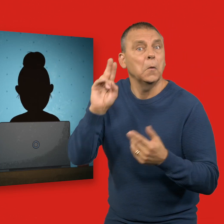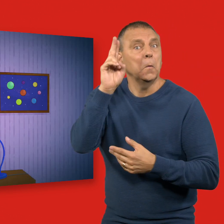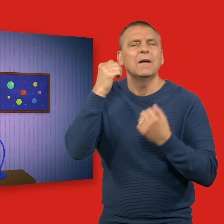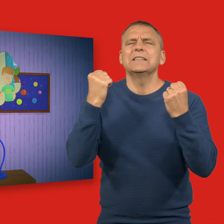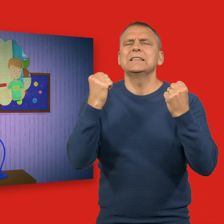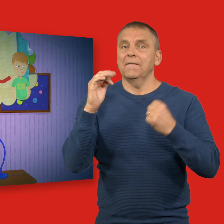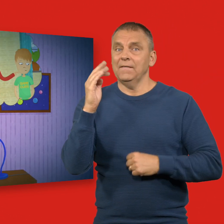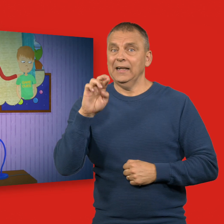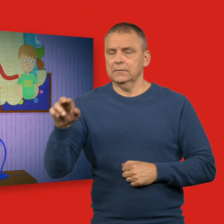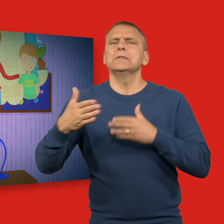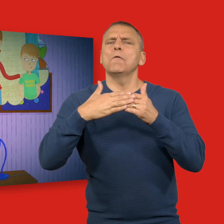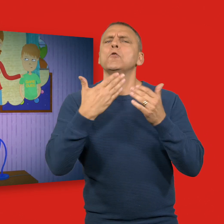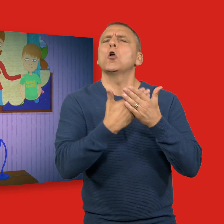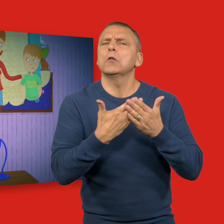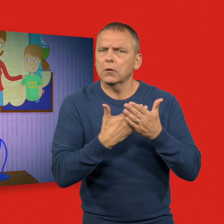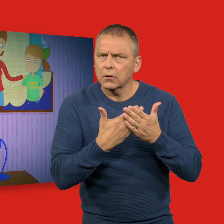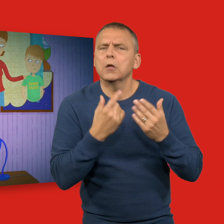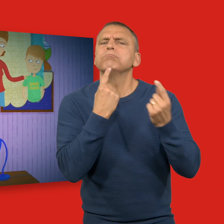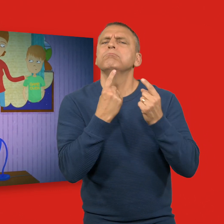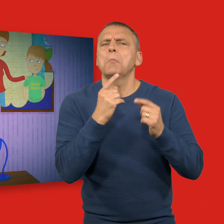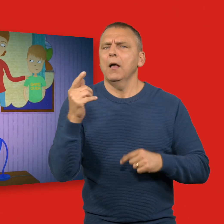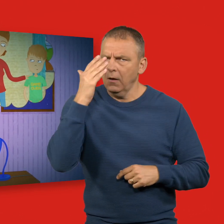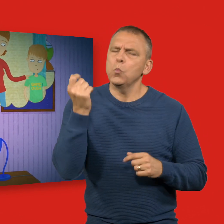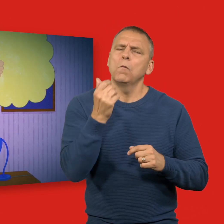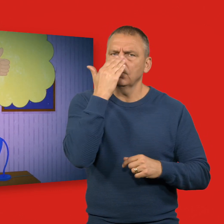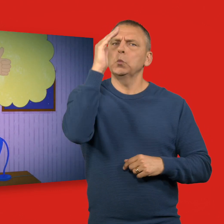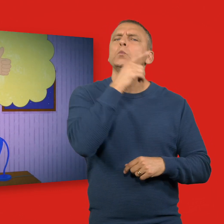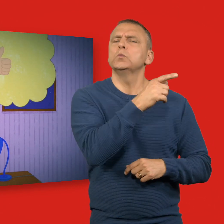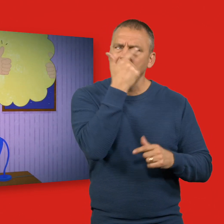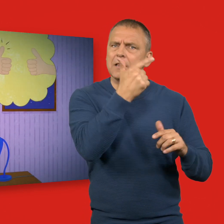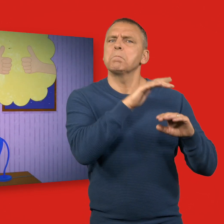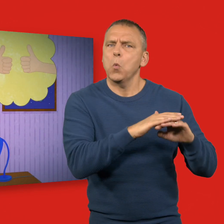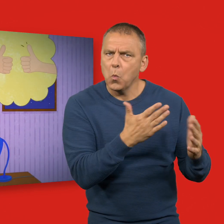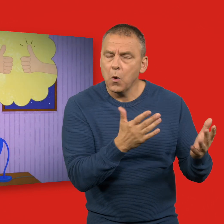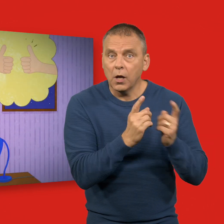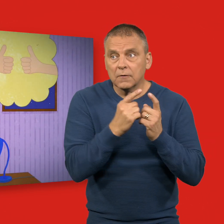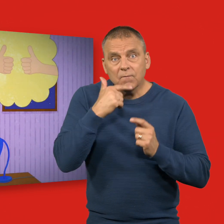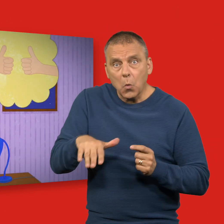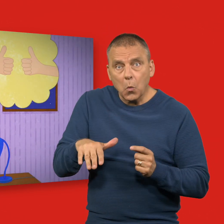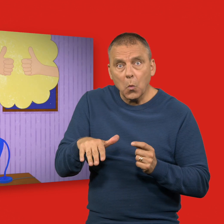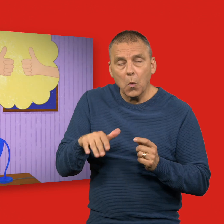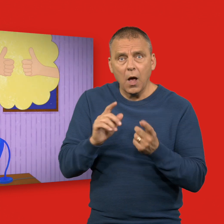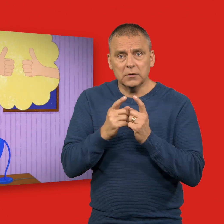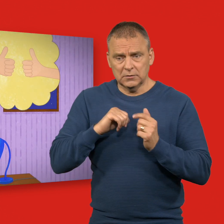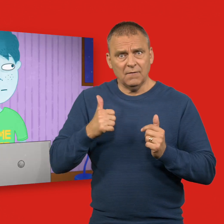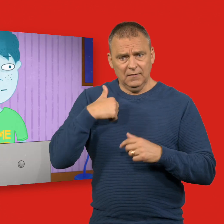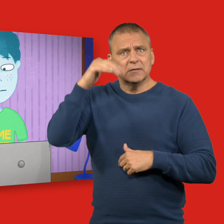Nu är det viktigt att Felix stänger av datorn och pratar med någon vuxen han litar på. Men tänk om han inte vågar.